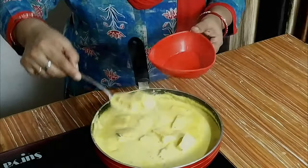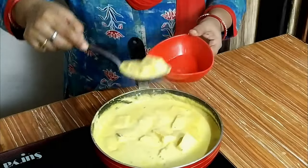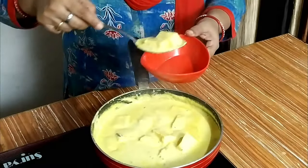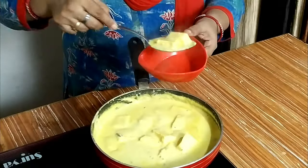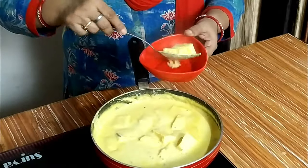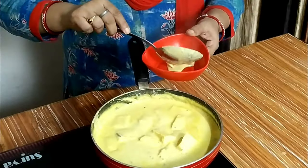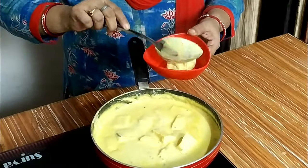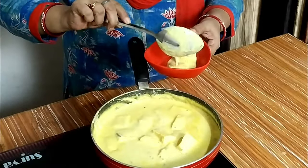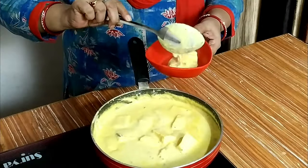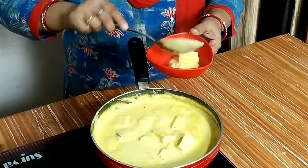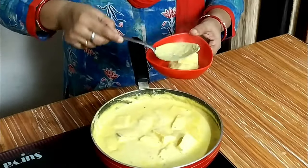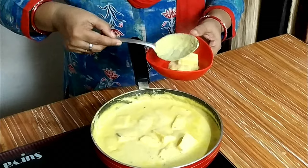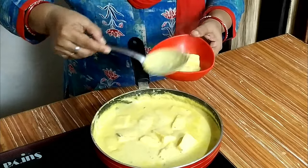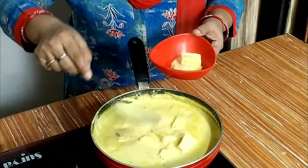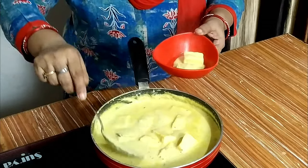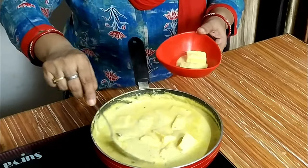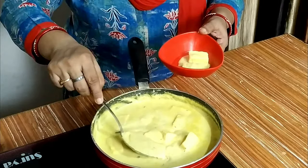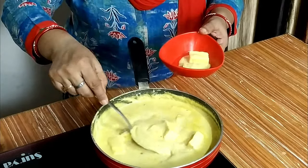अब इससे सर्विंग बॉल में निकाल लेंगे